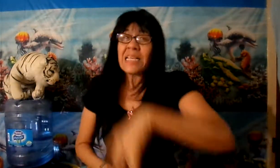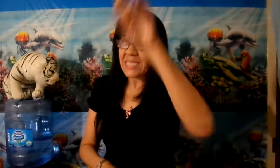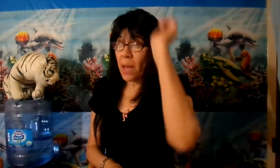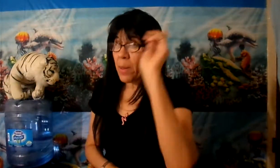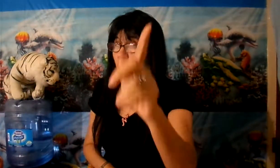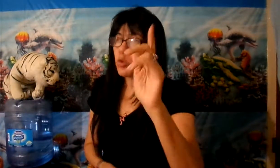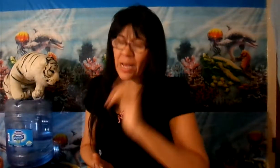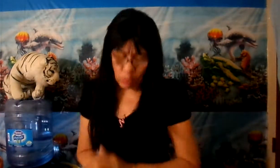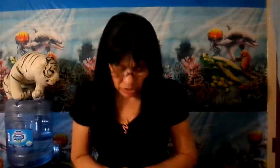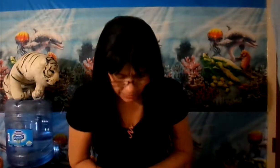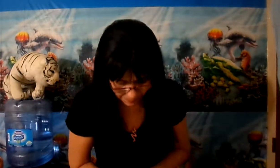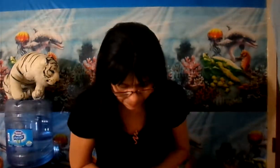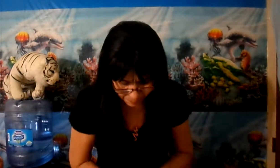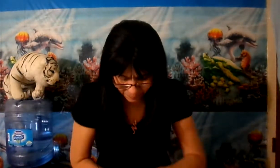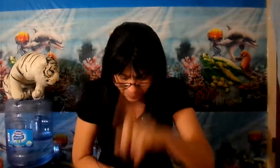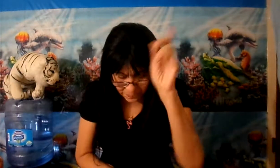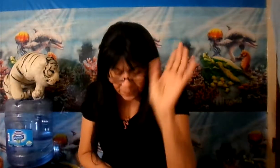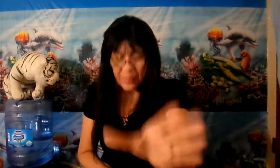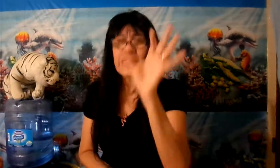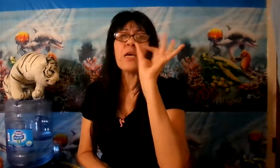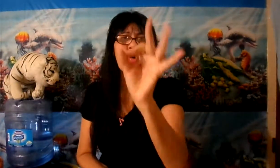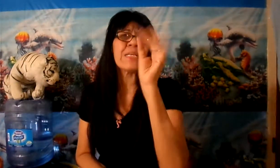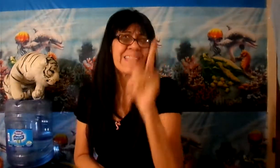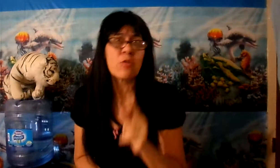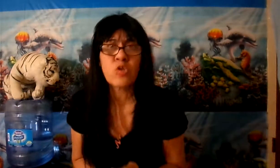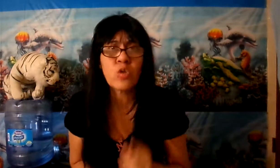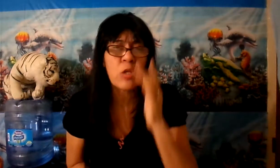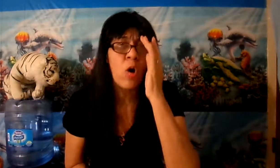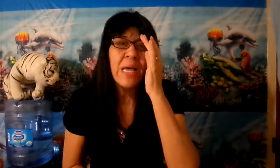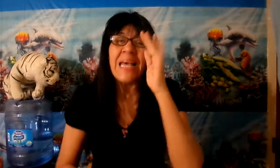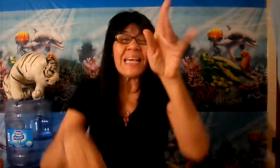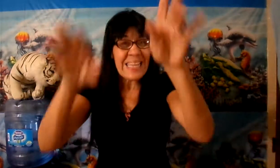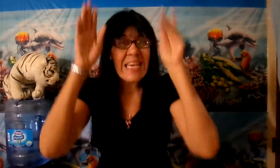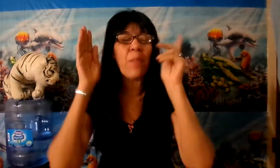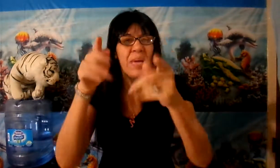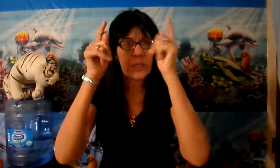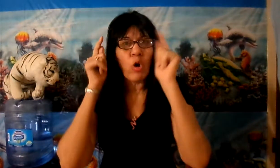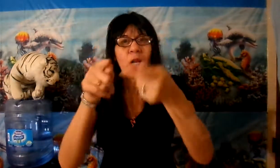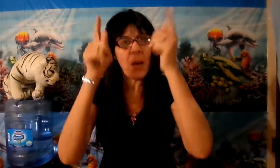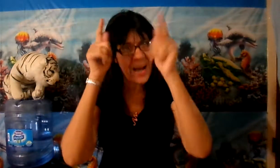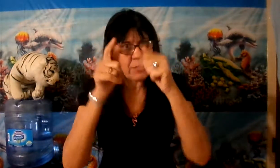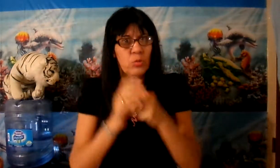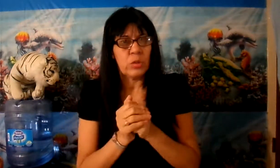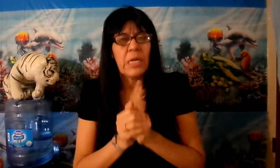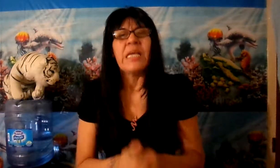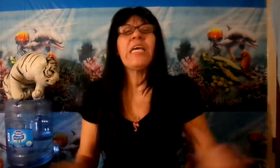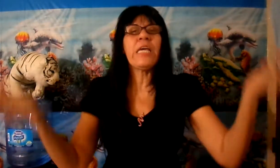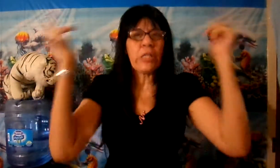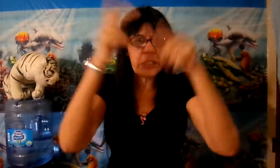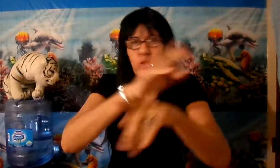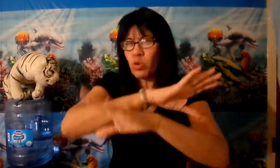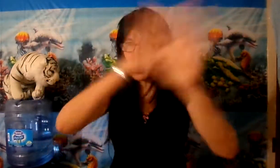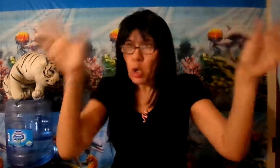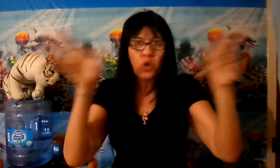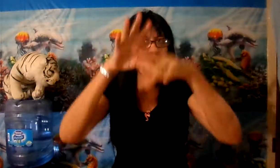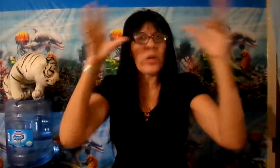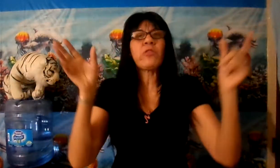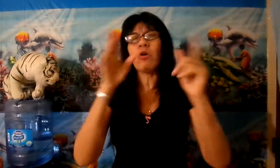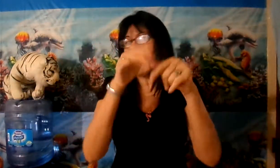sabemos una cosa, que los Estados Unidos, quien metió la mano y destruyó todo esto, no